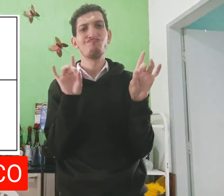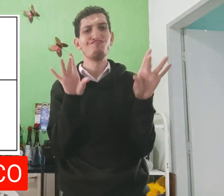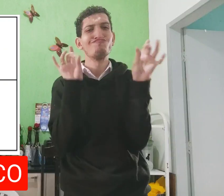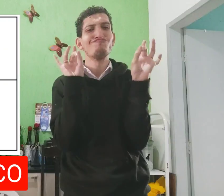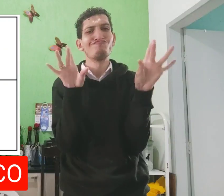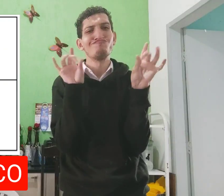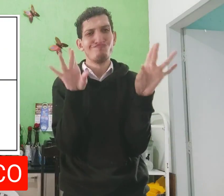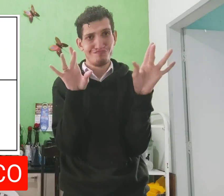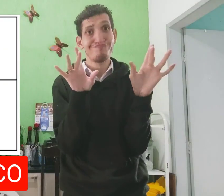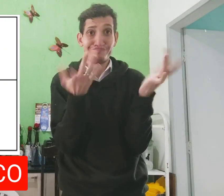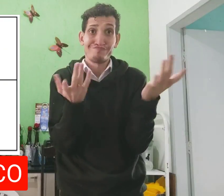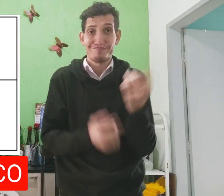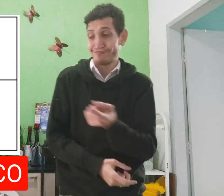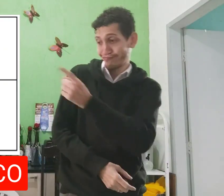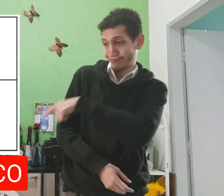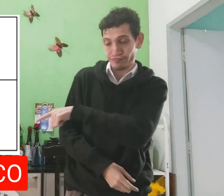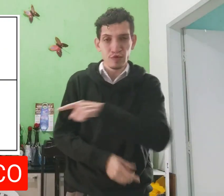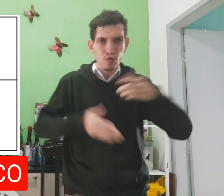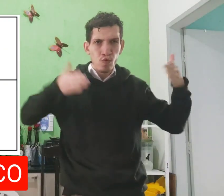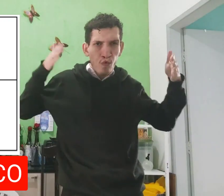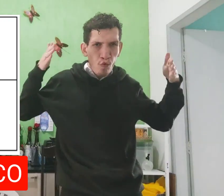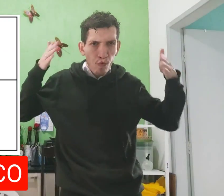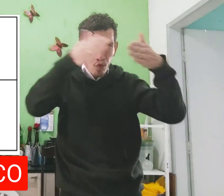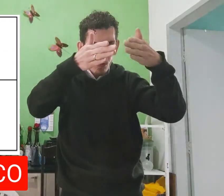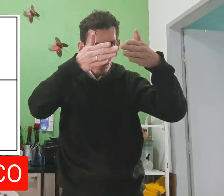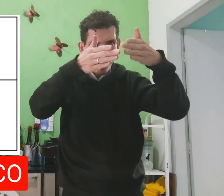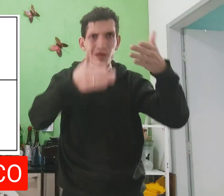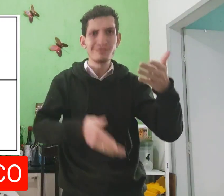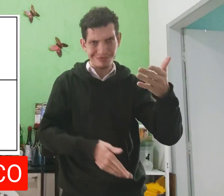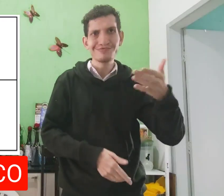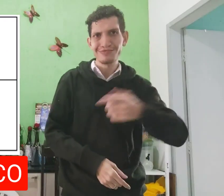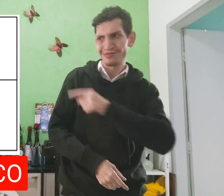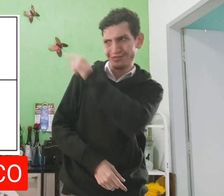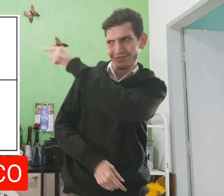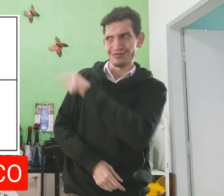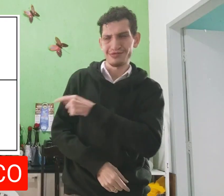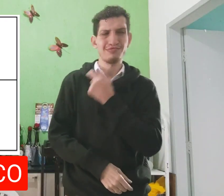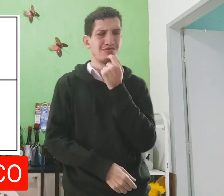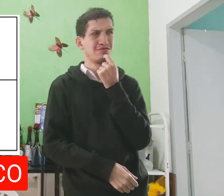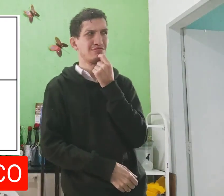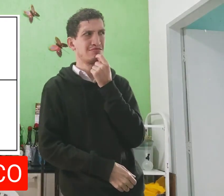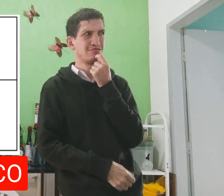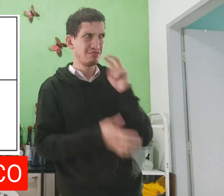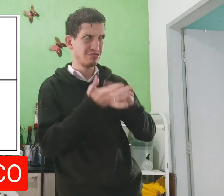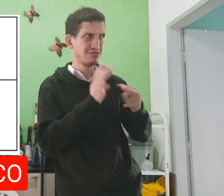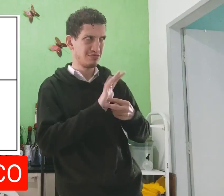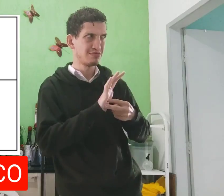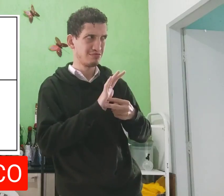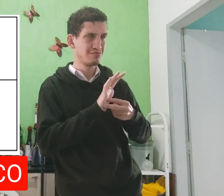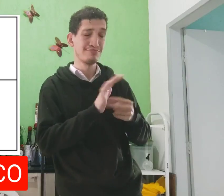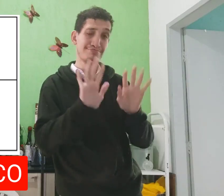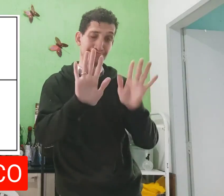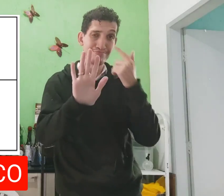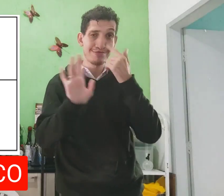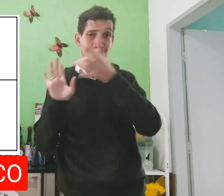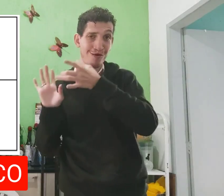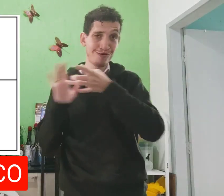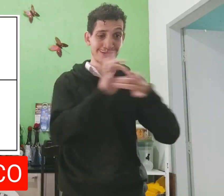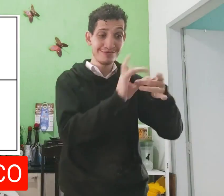jeito, assim, e essa a gente sinaliza assim. Então esse e esse, mas isso significa?